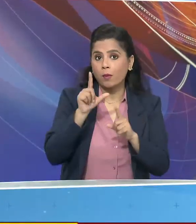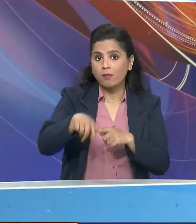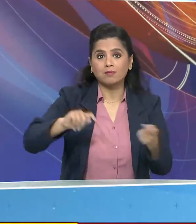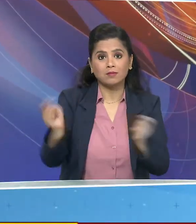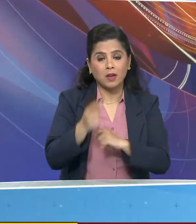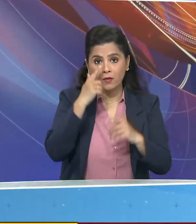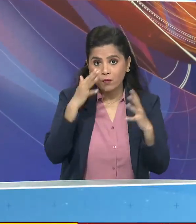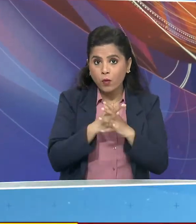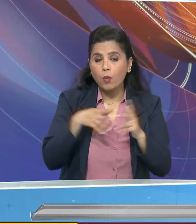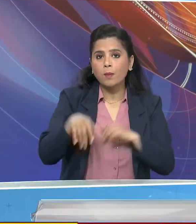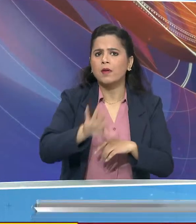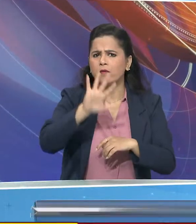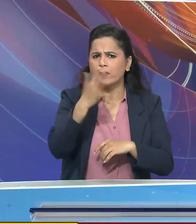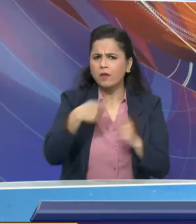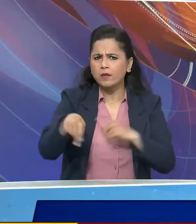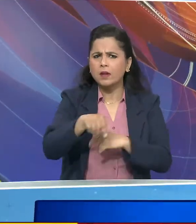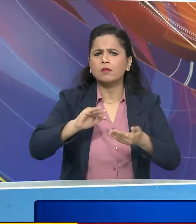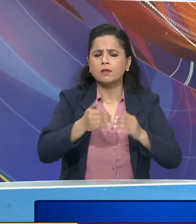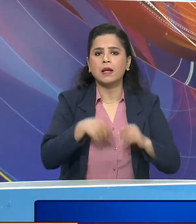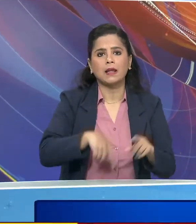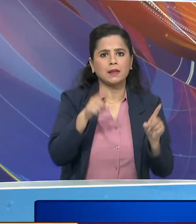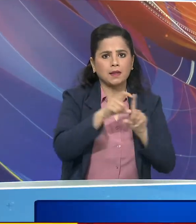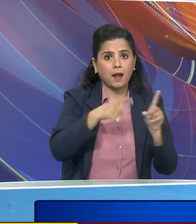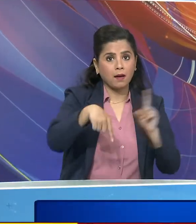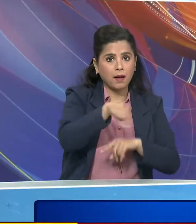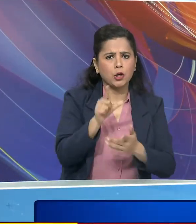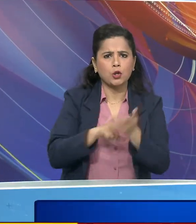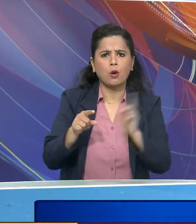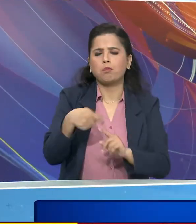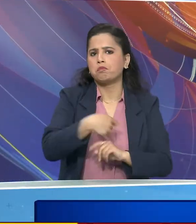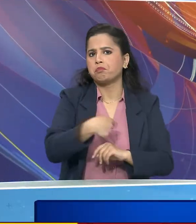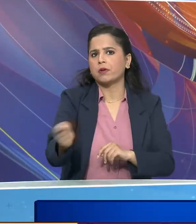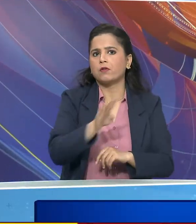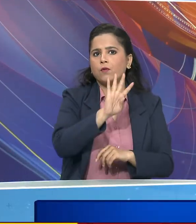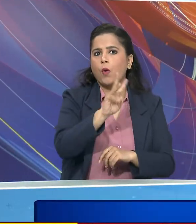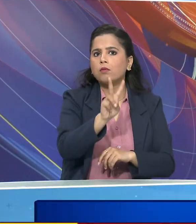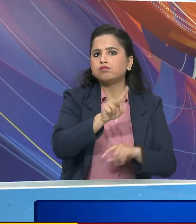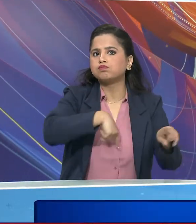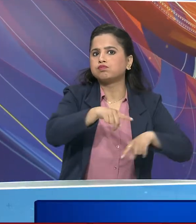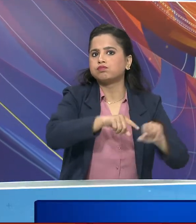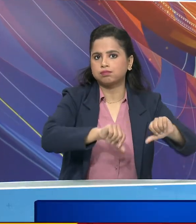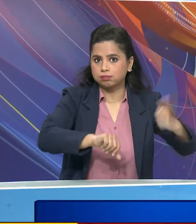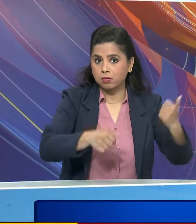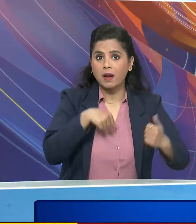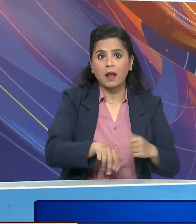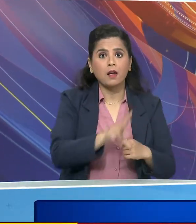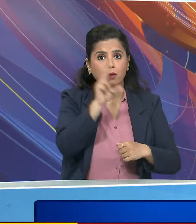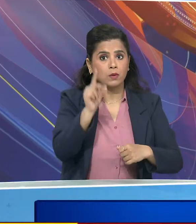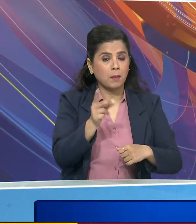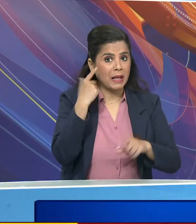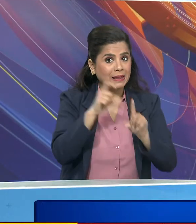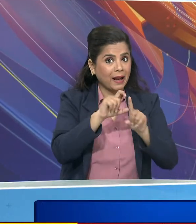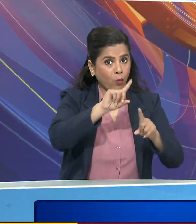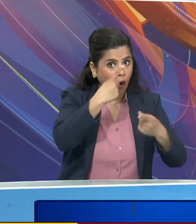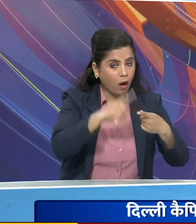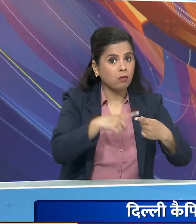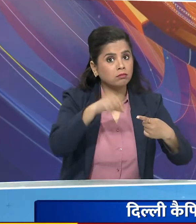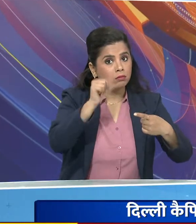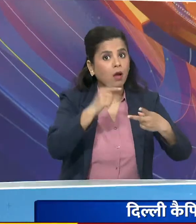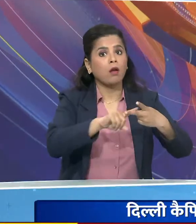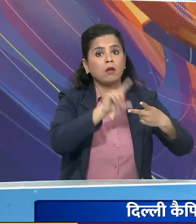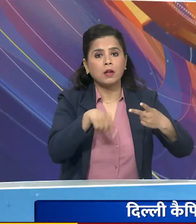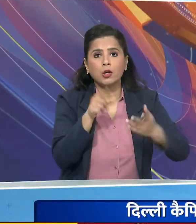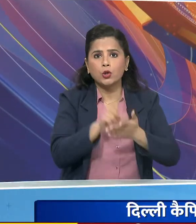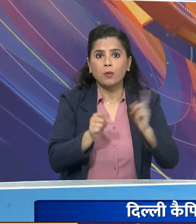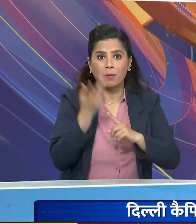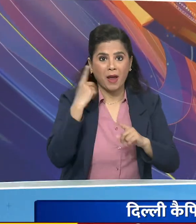मुकाबले में दिल्ली क्यापिटल्स ने यूपी वारियर्स को 42 रन से हराया इस टूनमेंट में ये दिल्ली की लगाता दूसरी जीत वाई यूपी को पहले मैच में जीत के